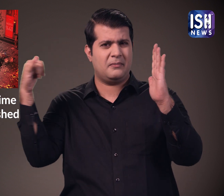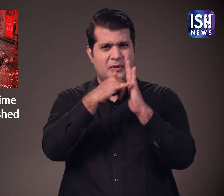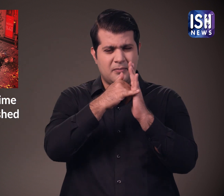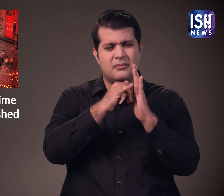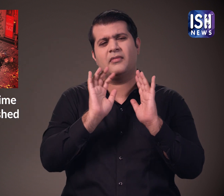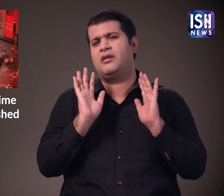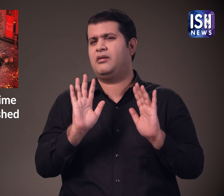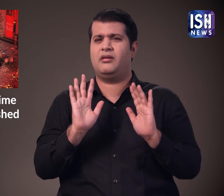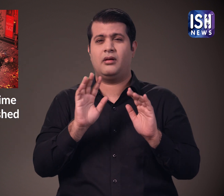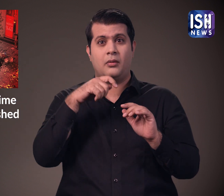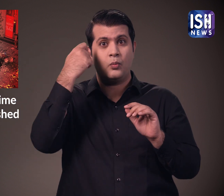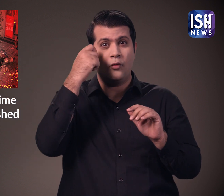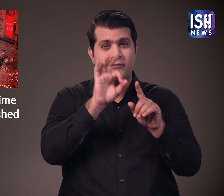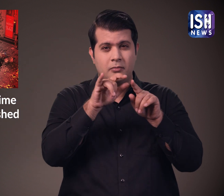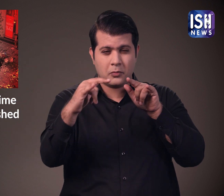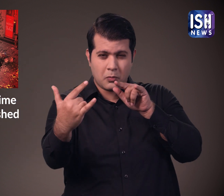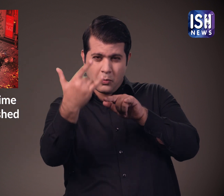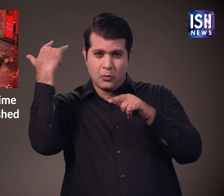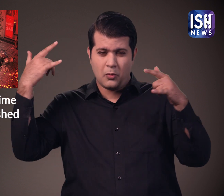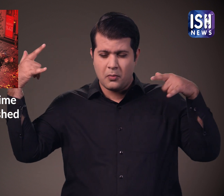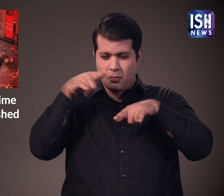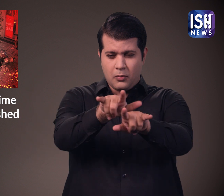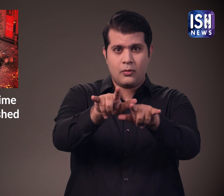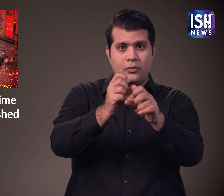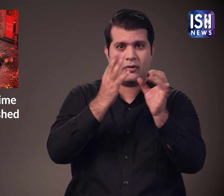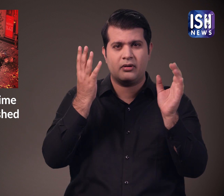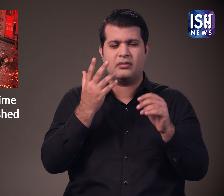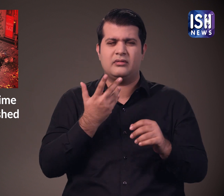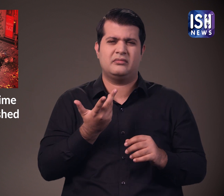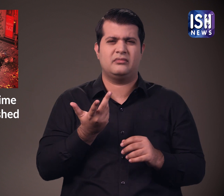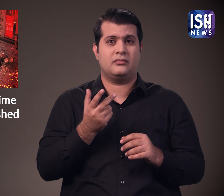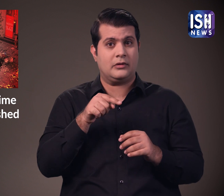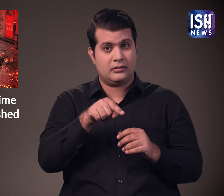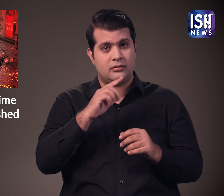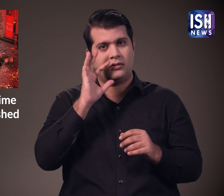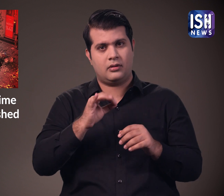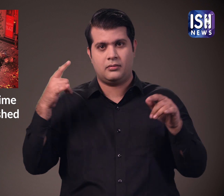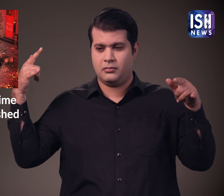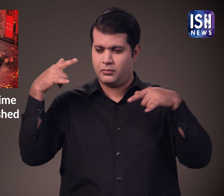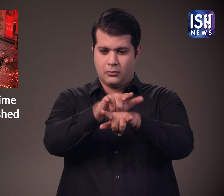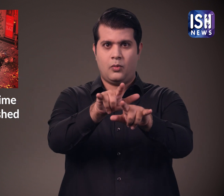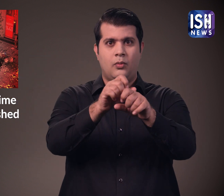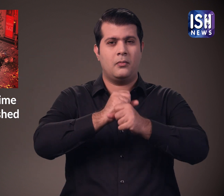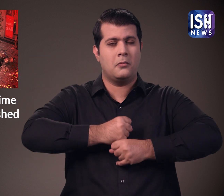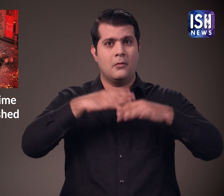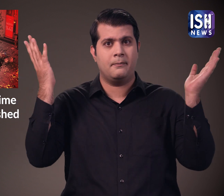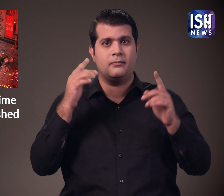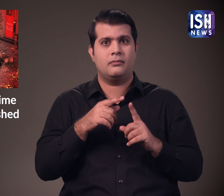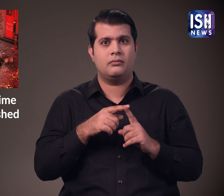लेकिन फिल्मों के विपिरित कोई हवा में टक्कर नहीं हुई है। असल जिंदगी में भी दो हवाई जाजों के